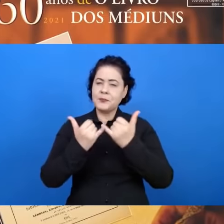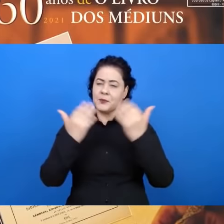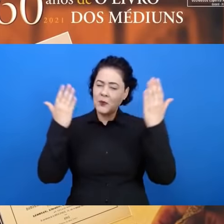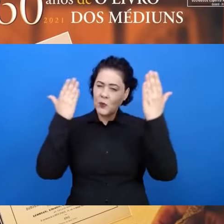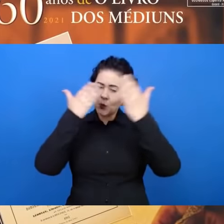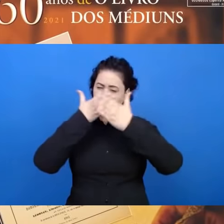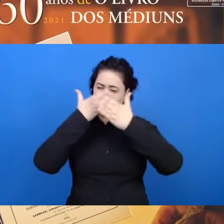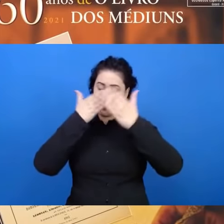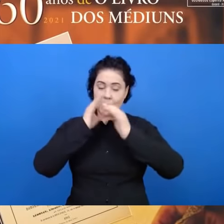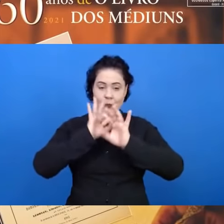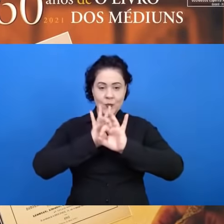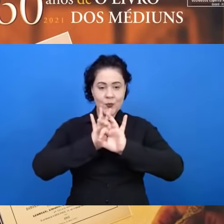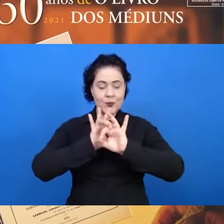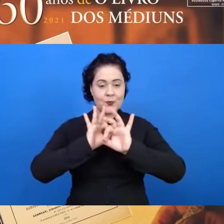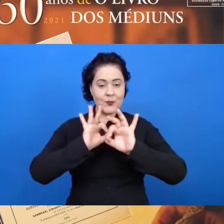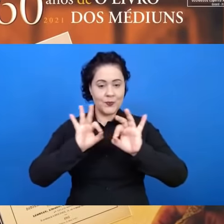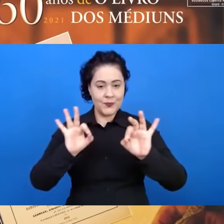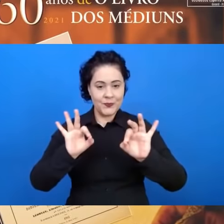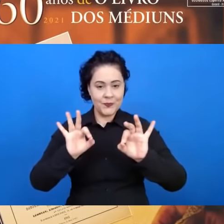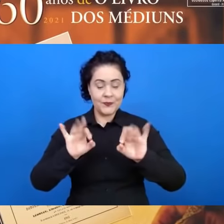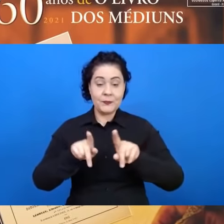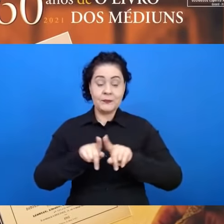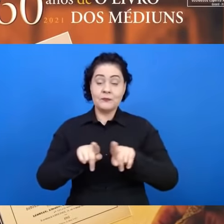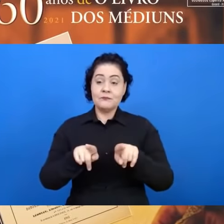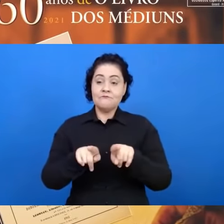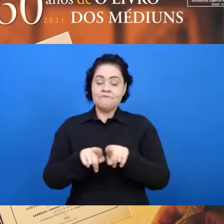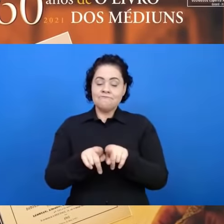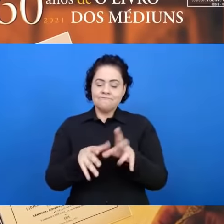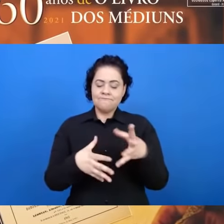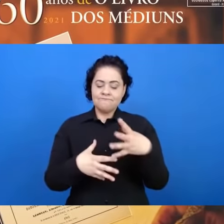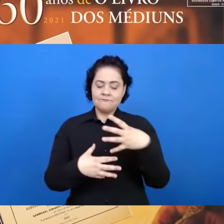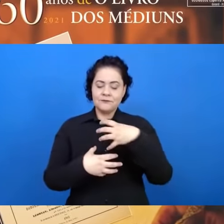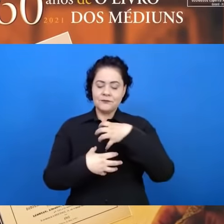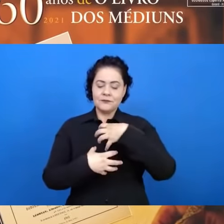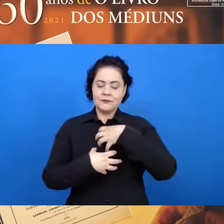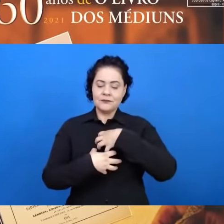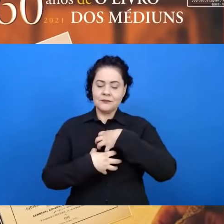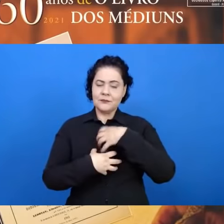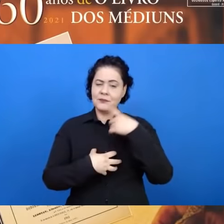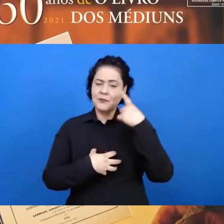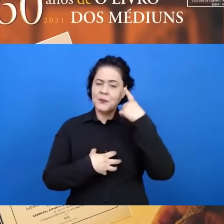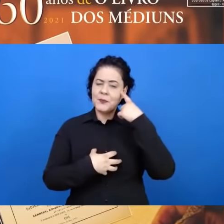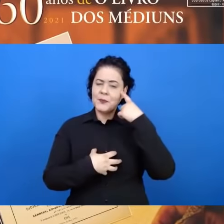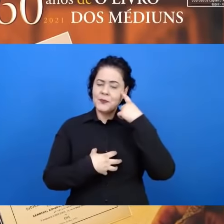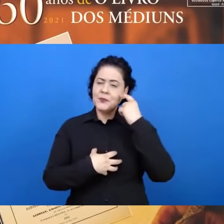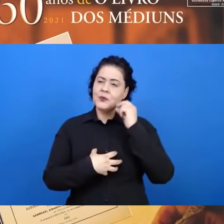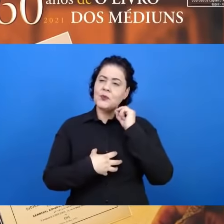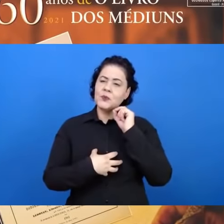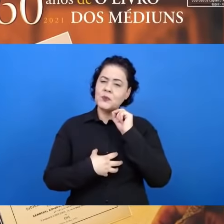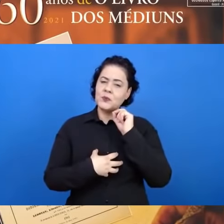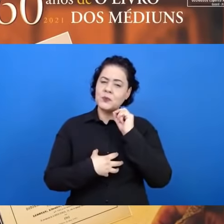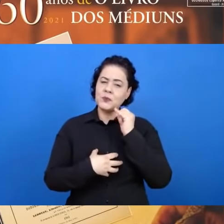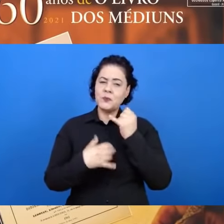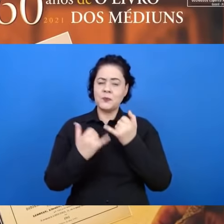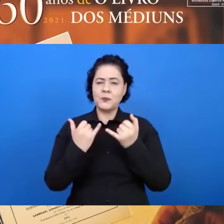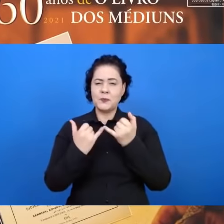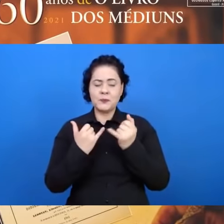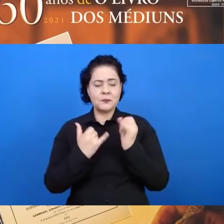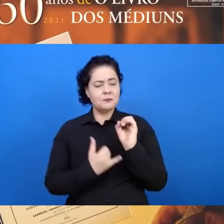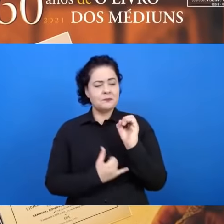poderosa. Intimamente, considera-se presa de inesperada vertigem